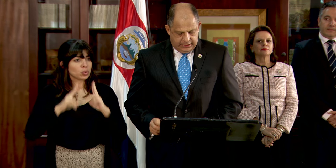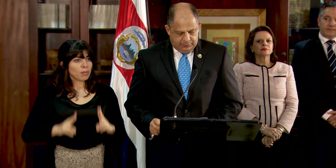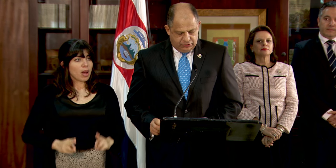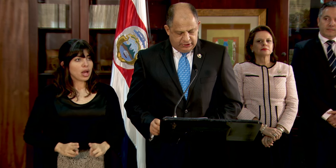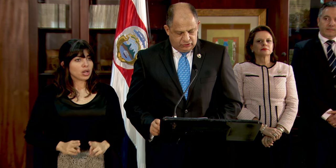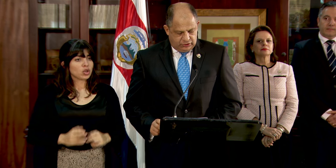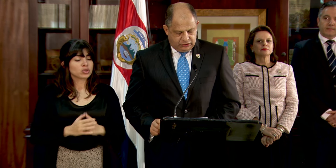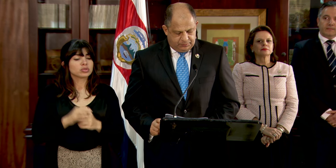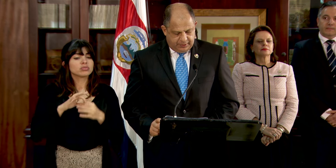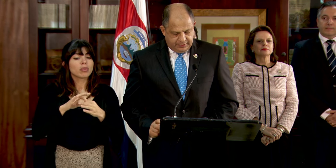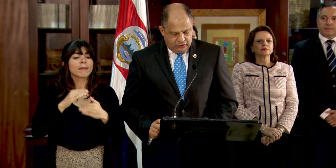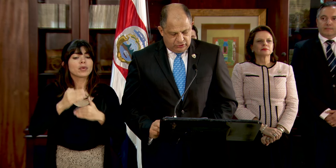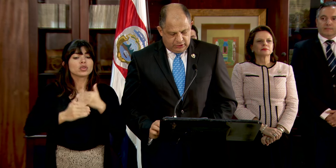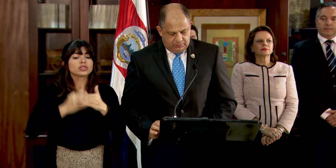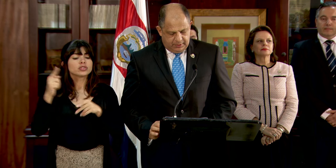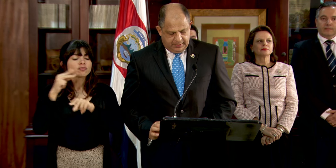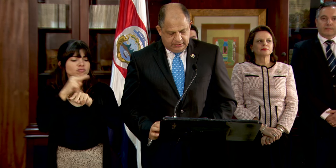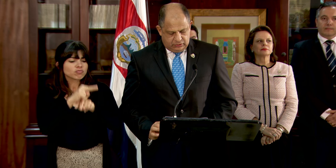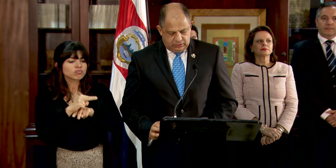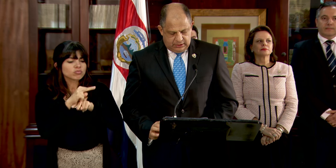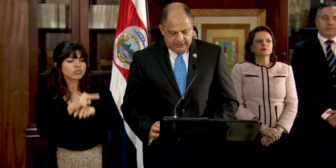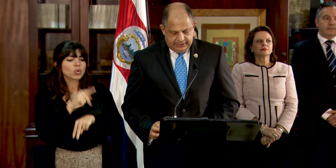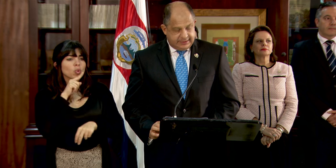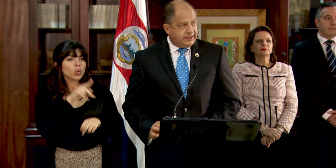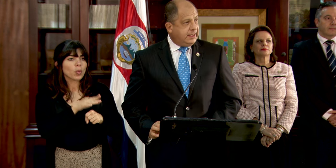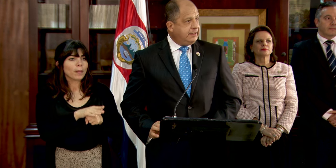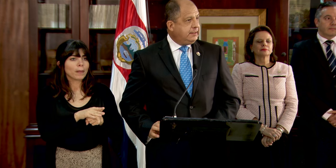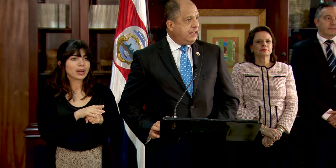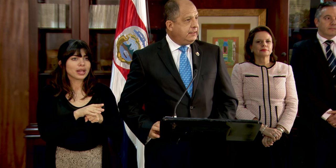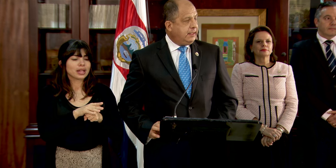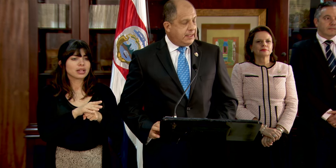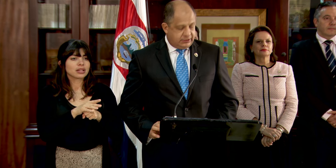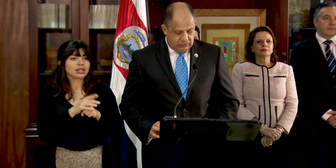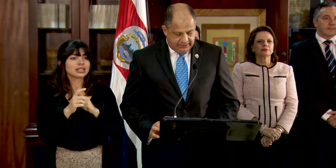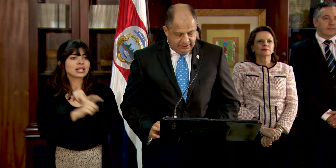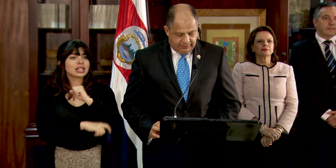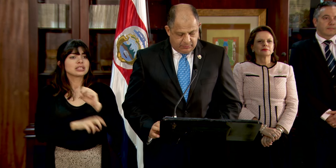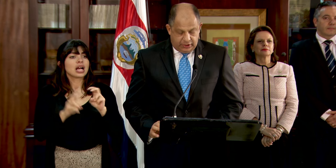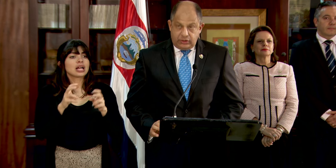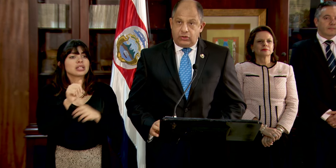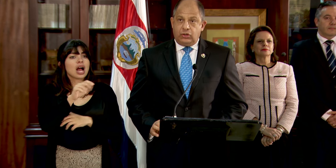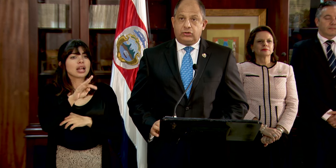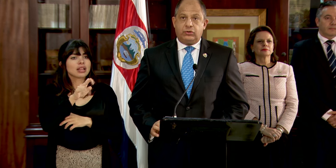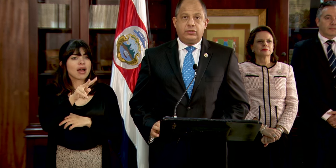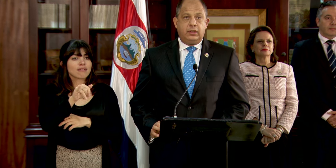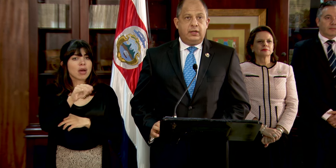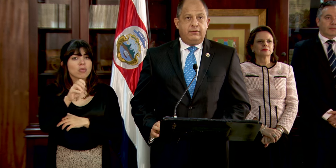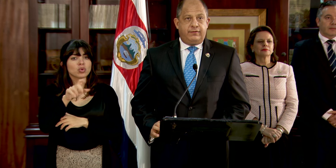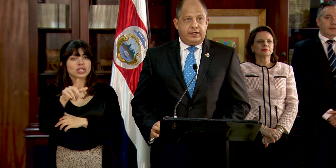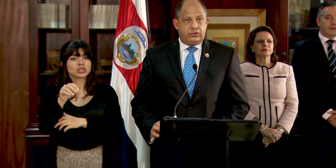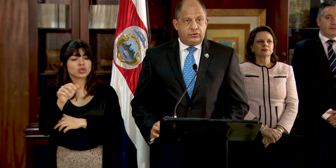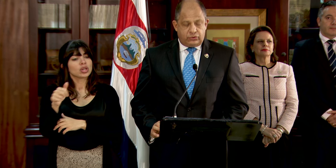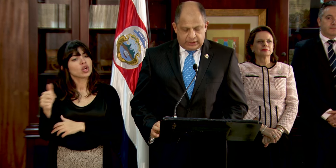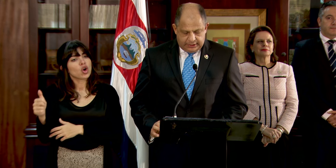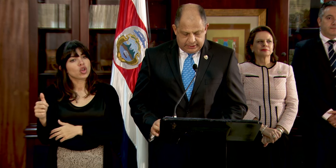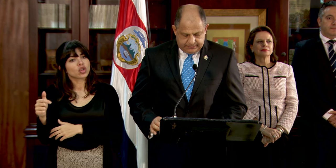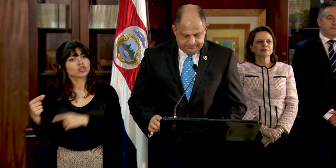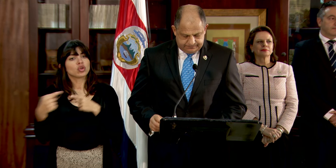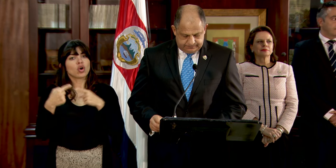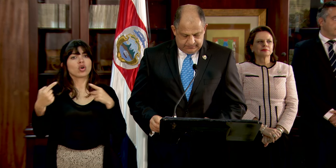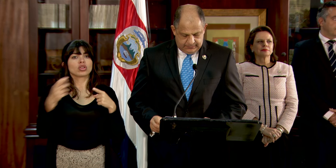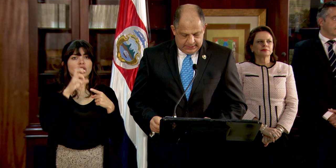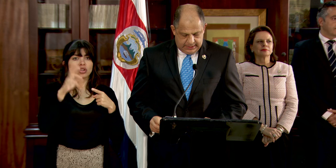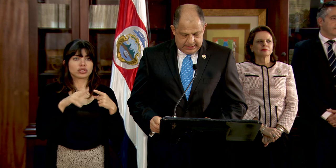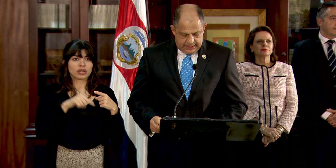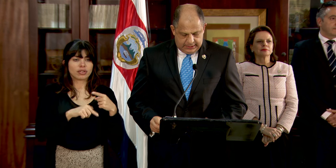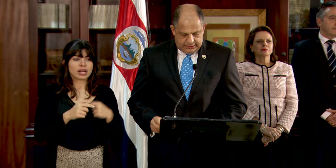en el proceso de supervisión de cumplimiento de sentencia del caso Artavia Murillo y otros versus Costa Rica.